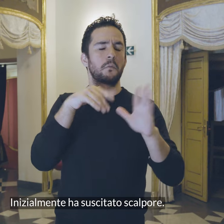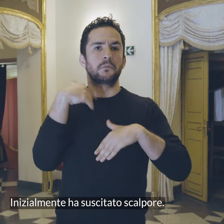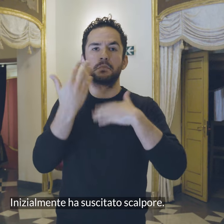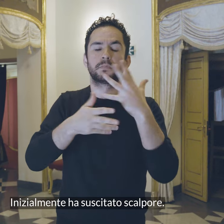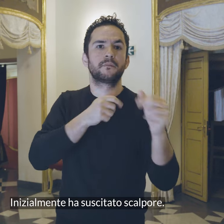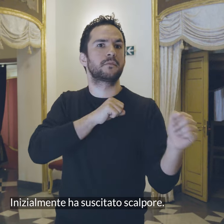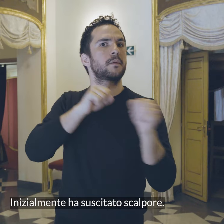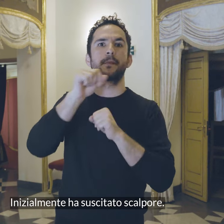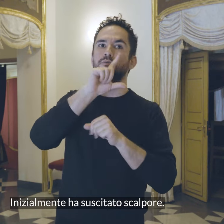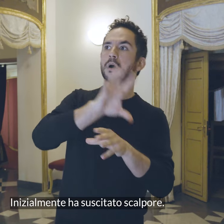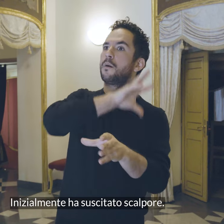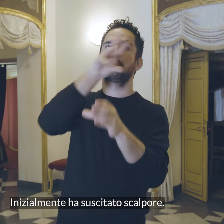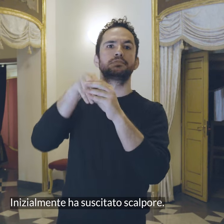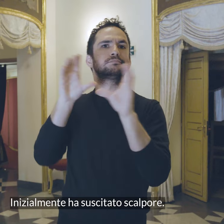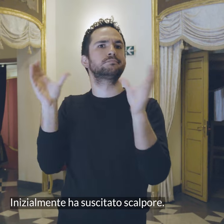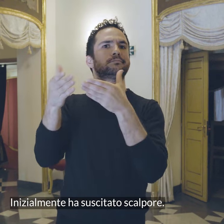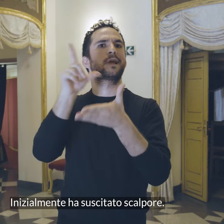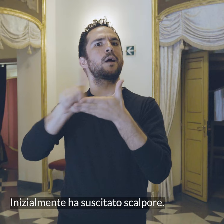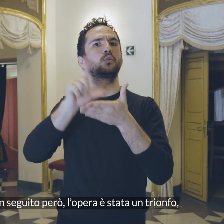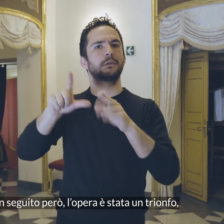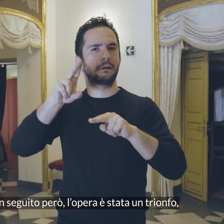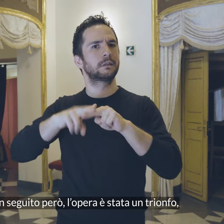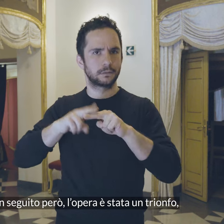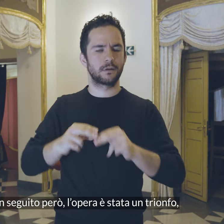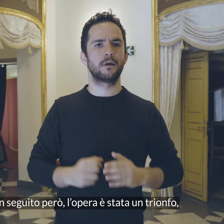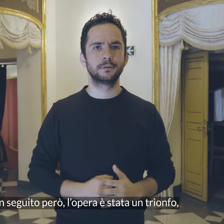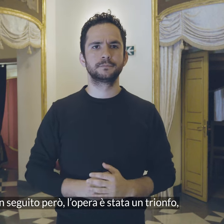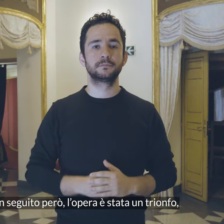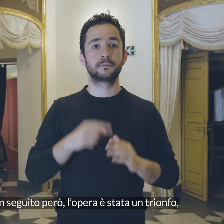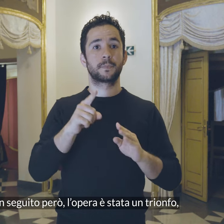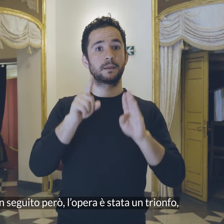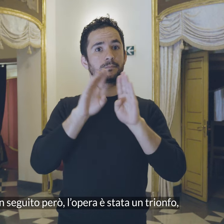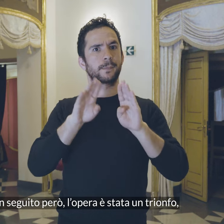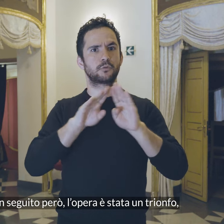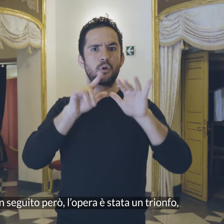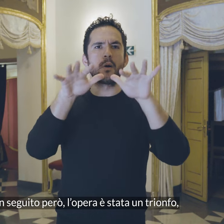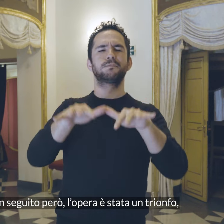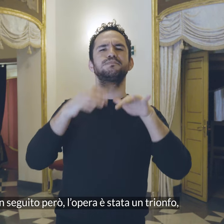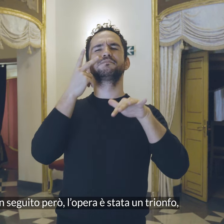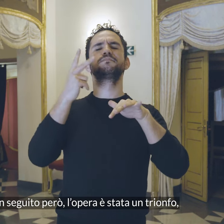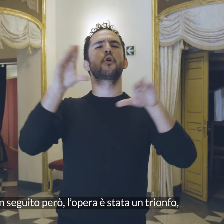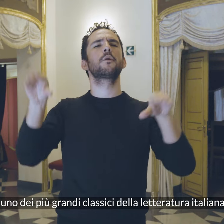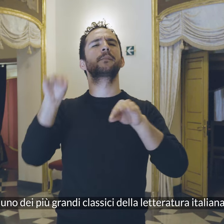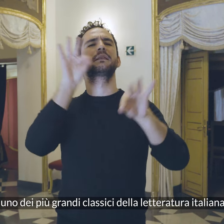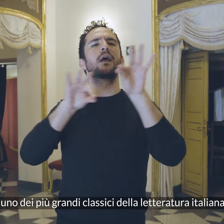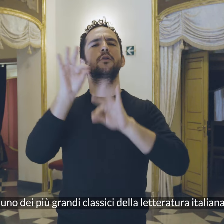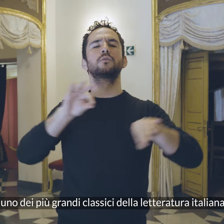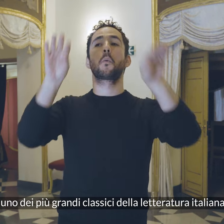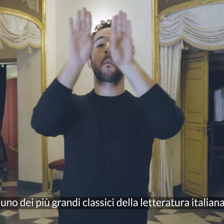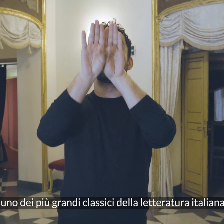Inizialmente ha suscitato scalpore In seguito però l'opera è stata un trionfo Diventando uno dei